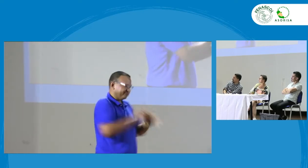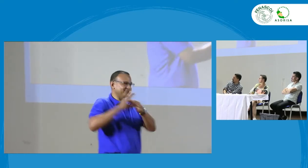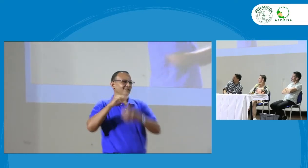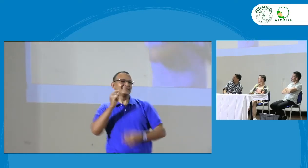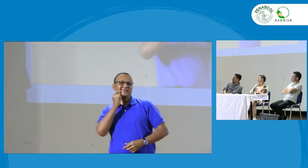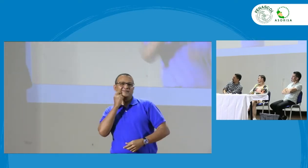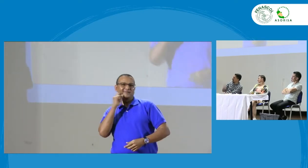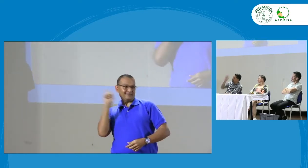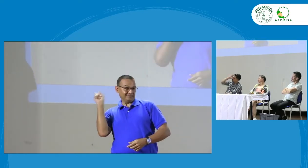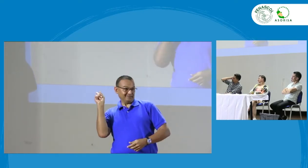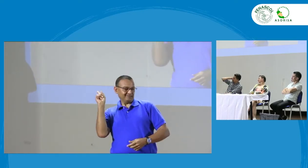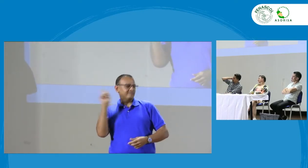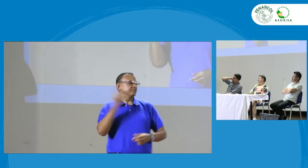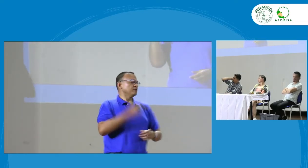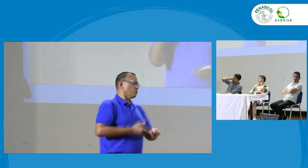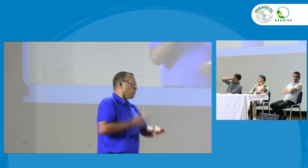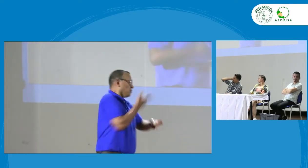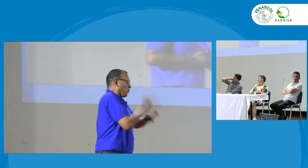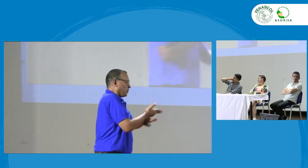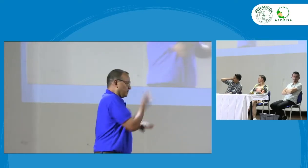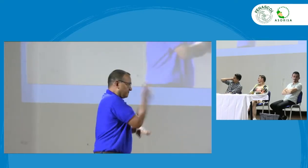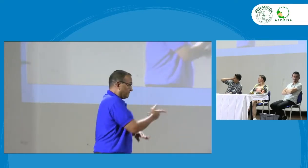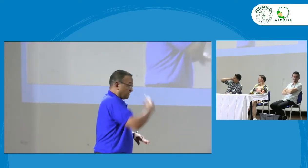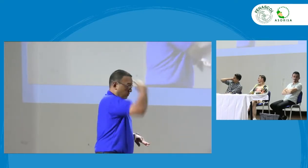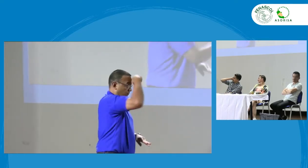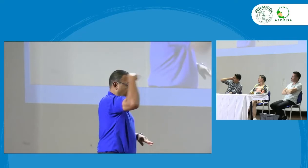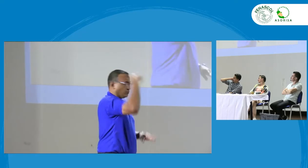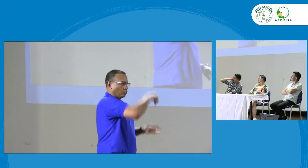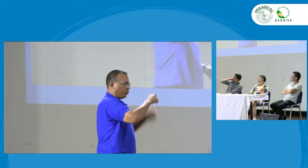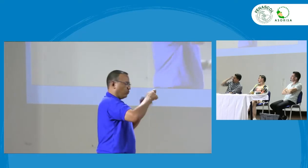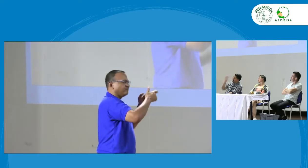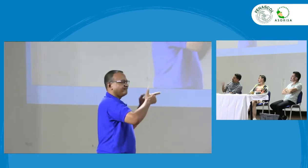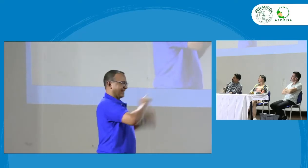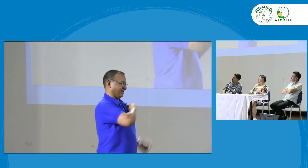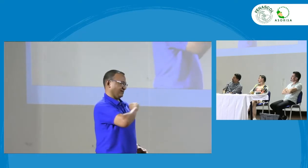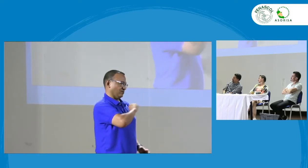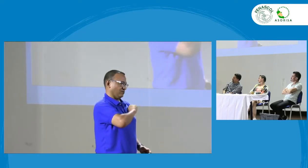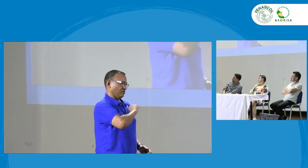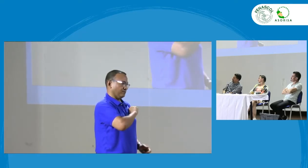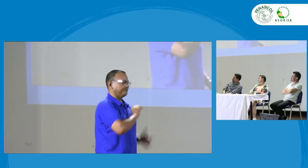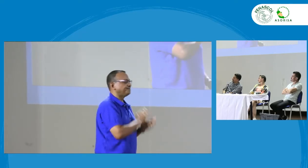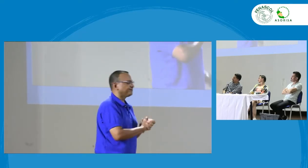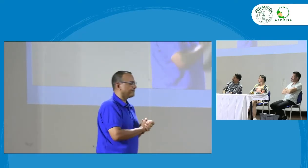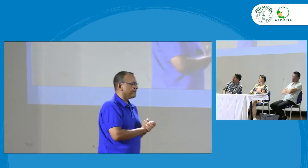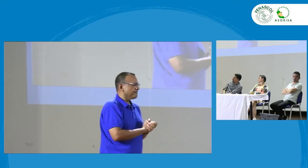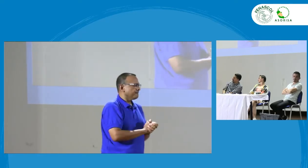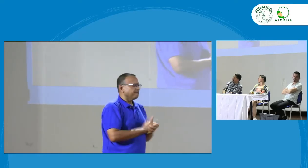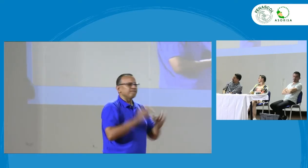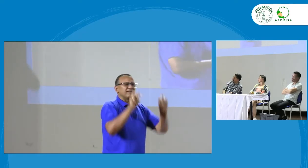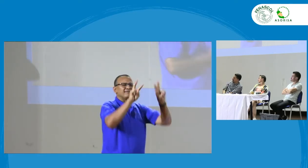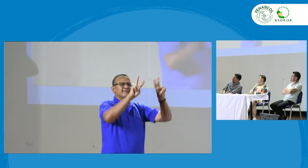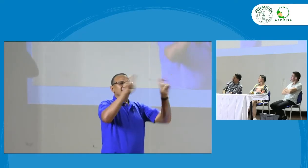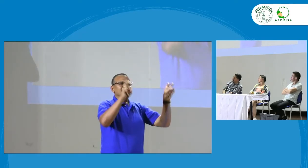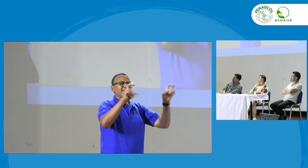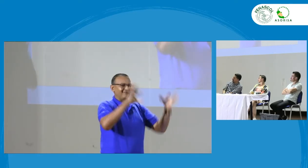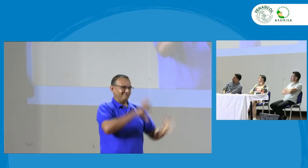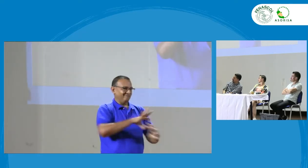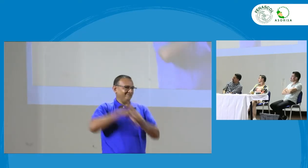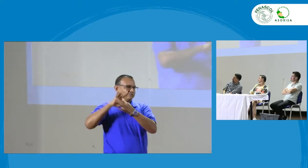ligada a lo que decía Sandra Giovanni como representante del INSOR y